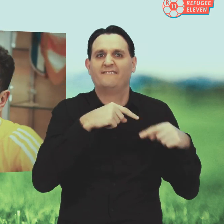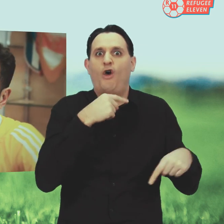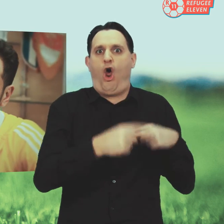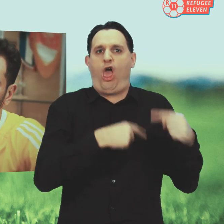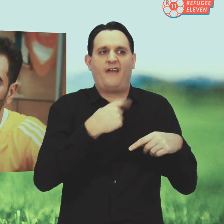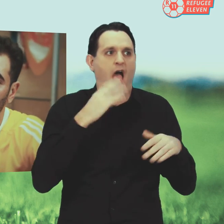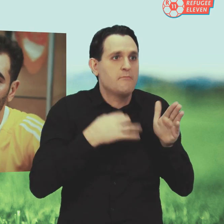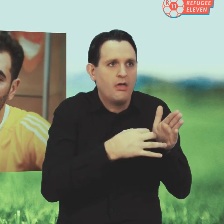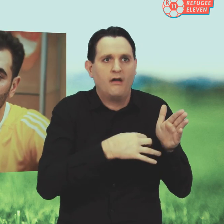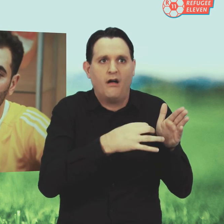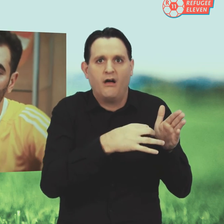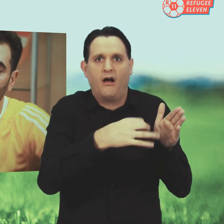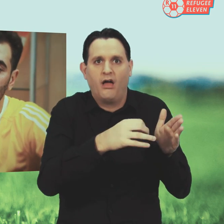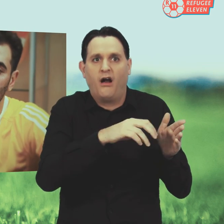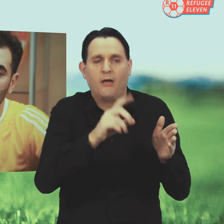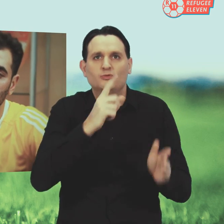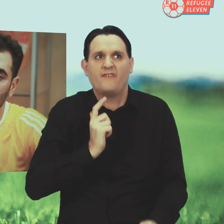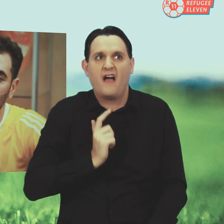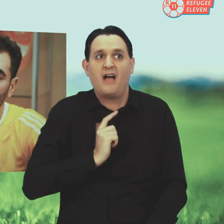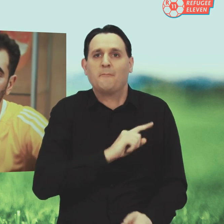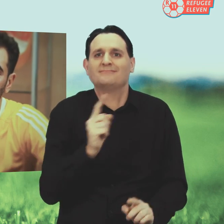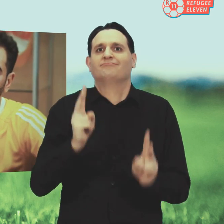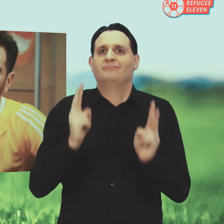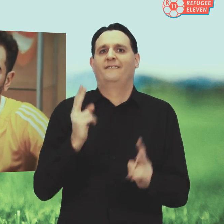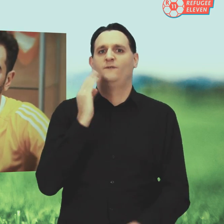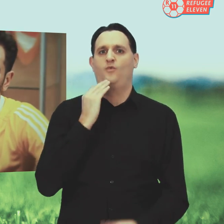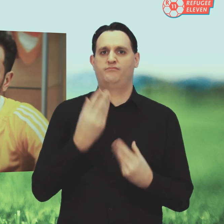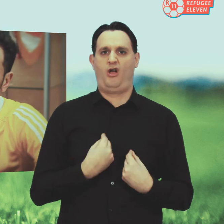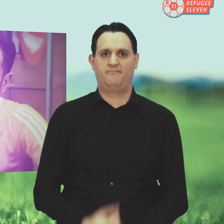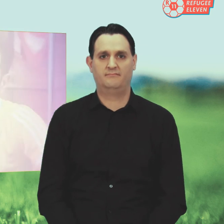oder fünf verschiedenen. Und das heißt, dass du sehr viel warten musstest.